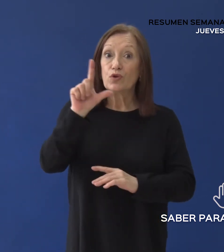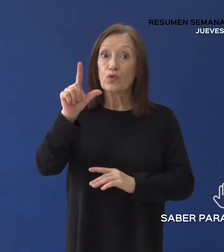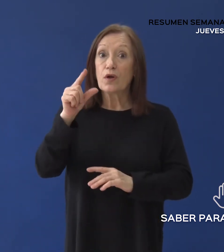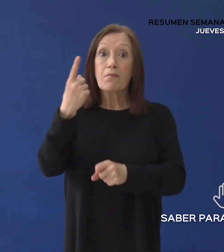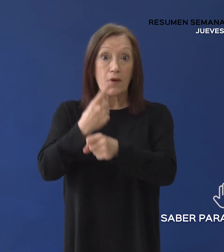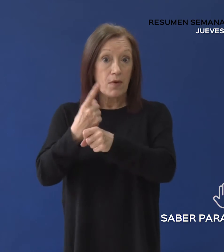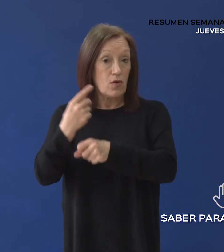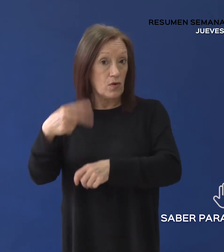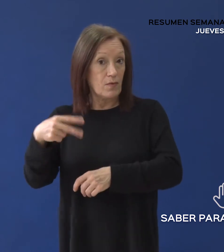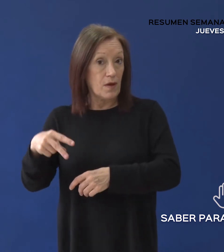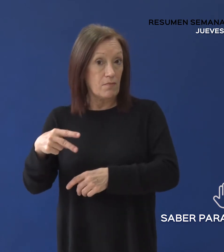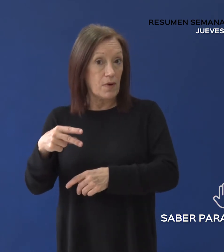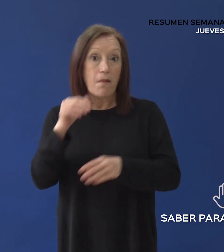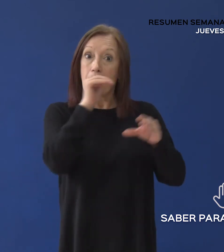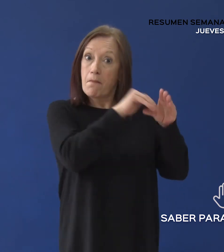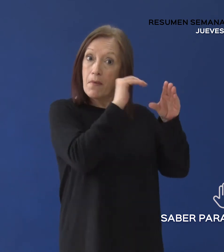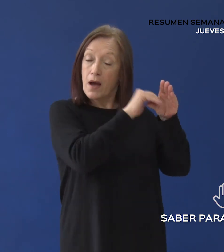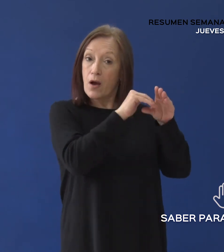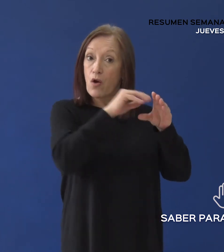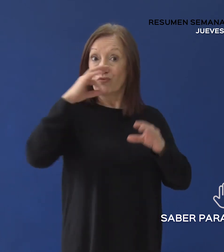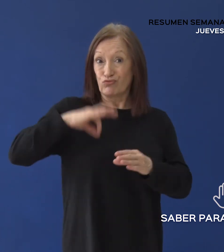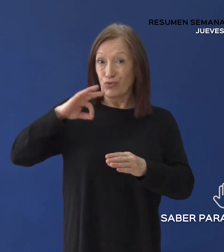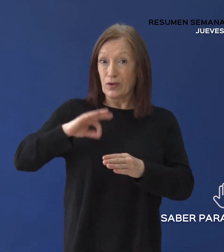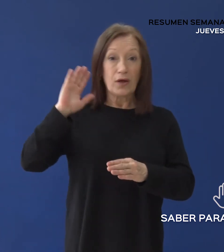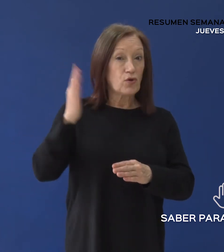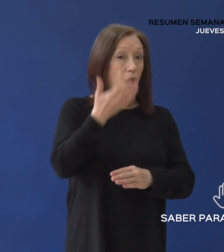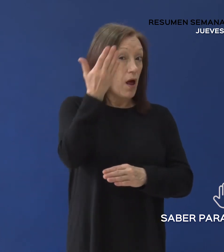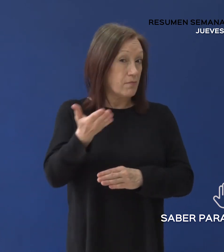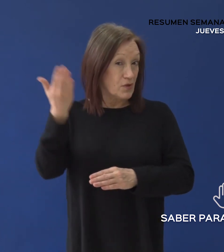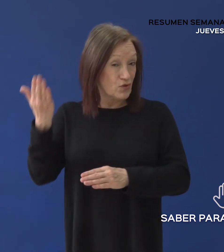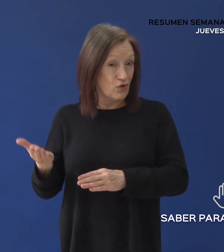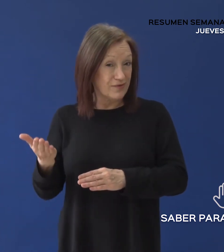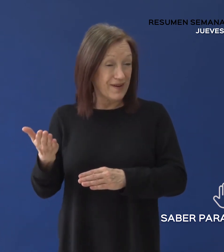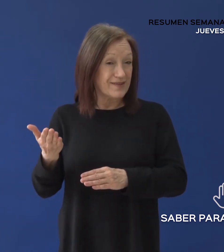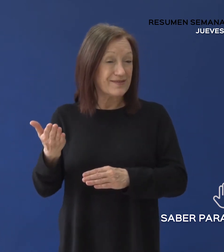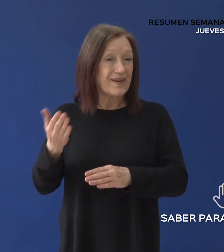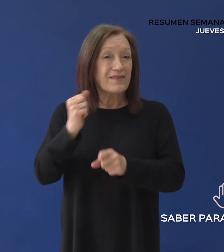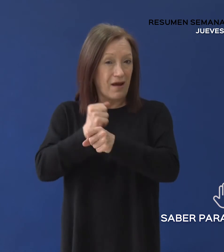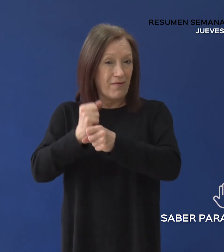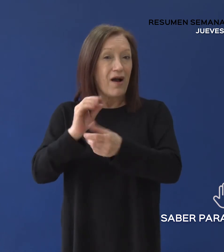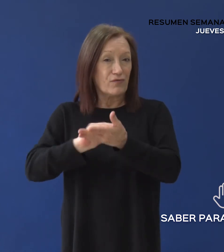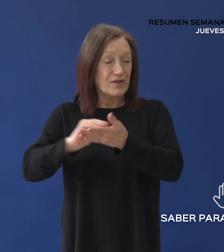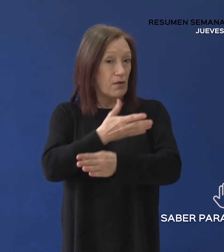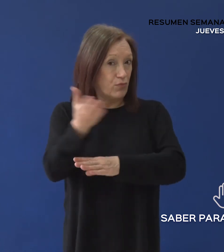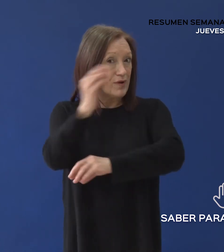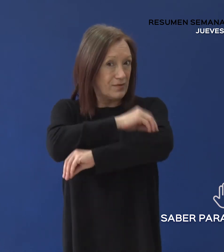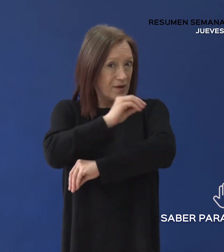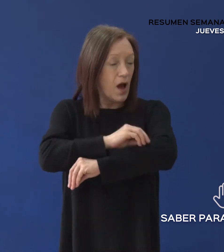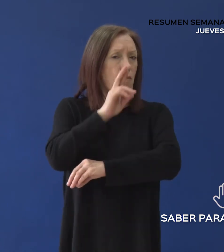se acreditarán en las cuentas sueldo los saberes correspondientes al mes de octubre para trabajadores y trabajadoras